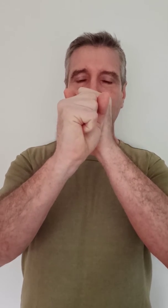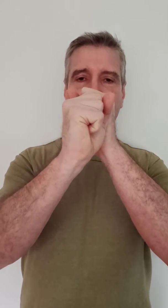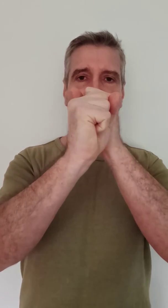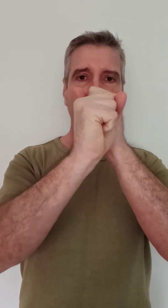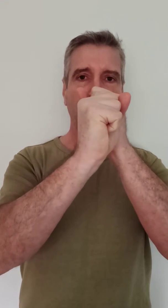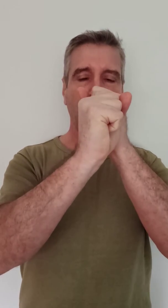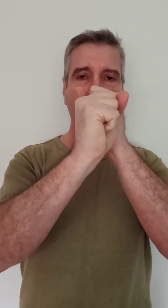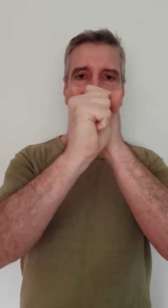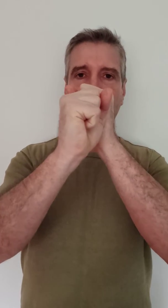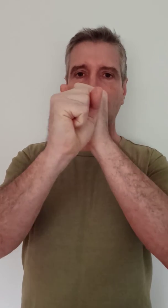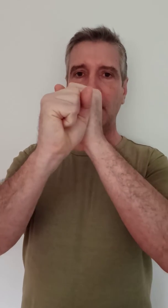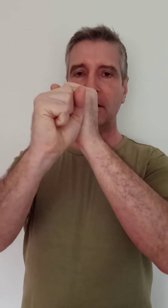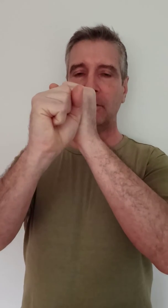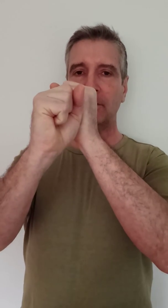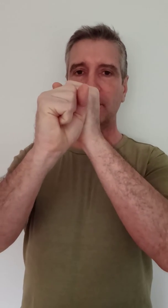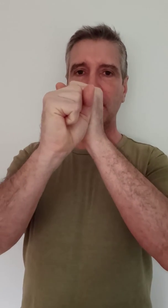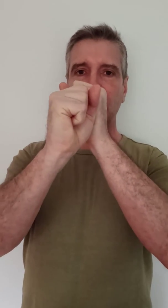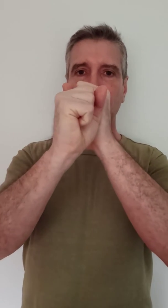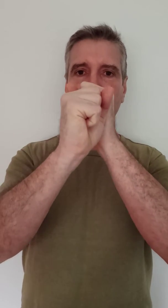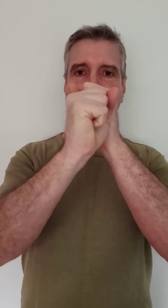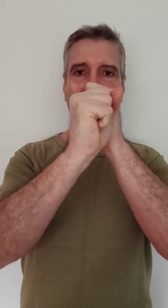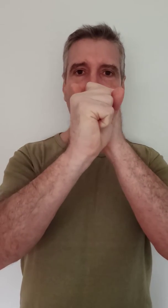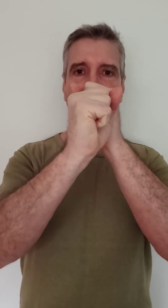Wörter, alle Konsonanten und Vokale.